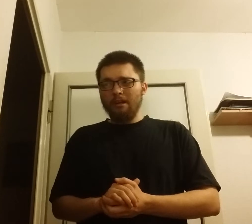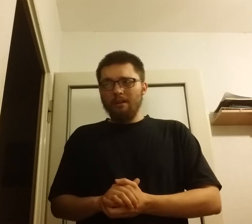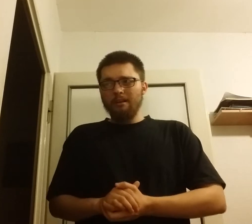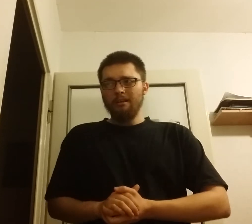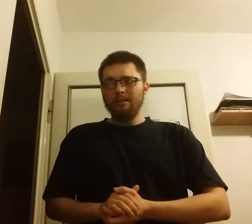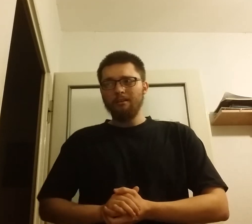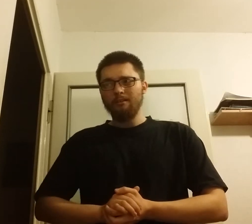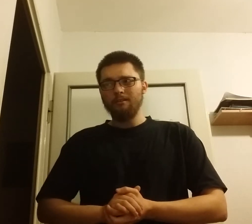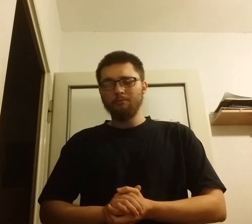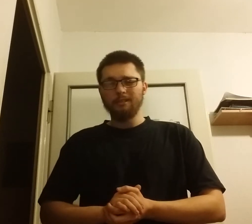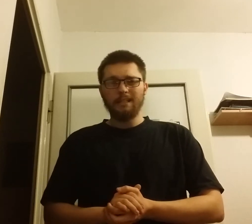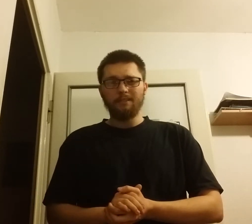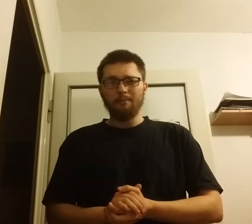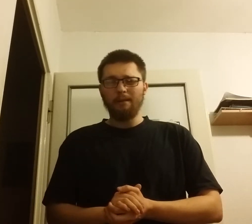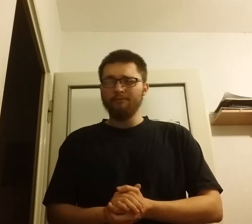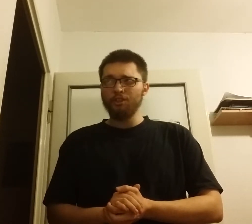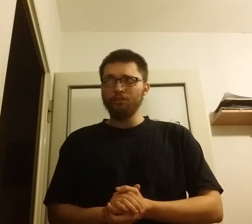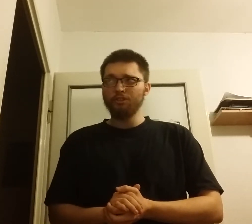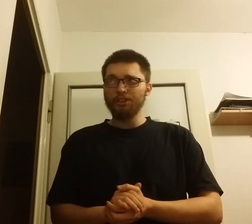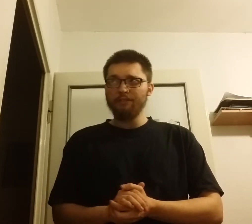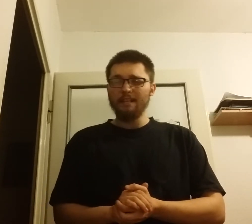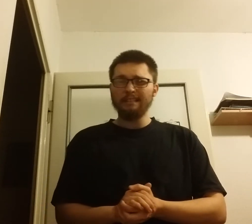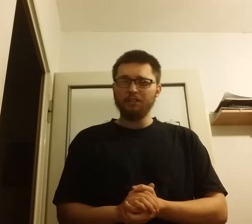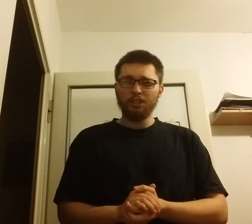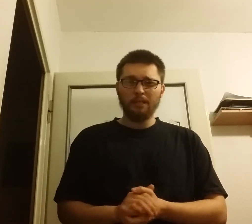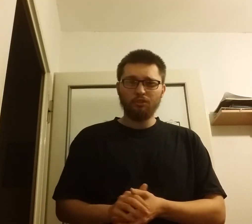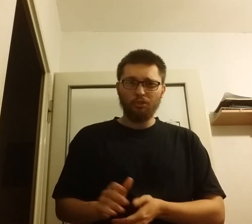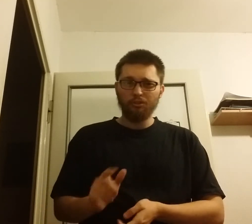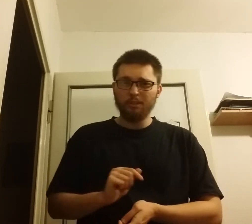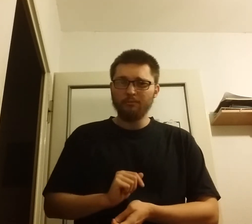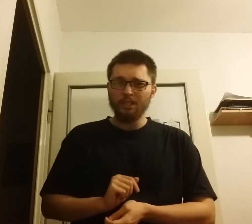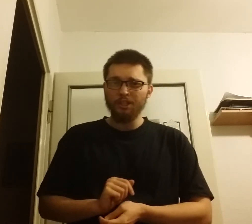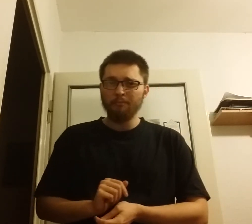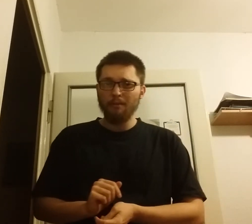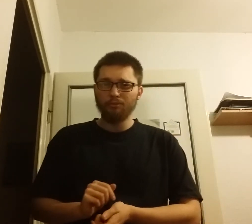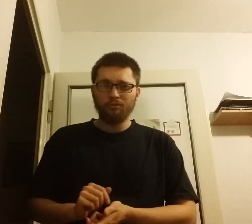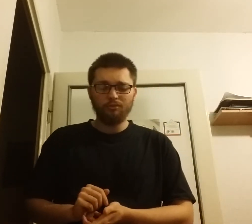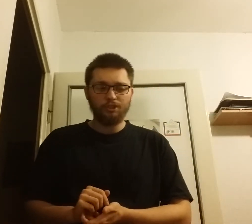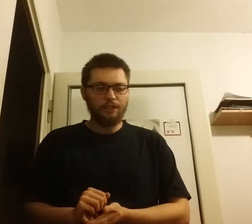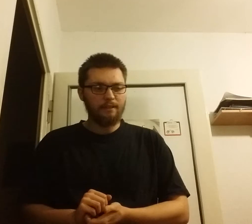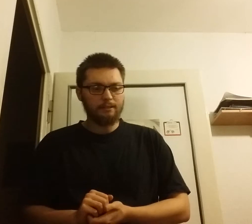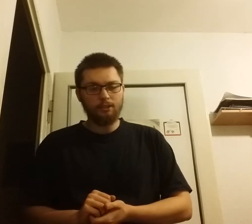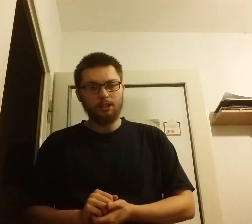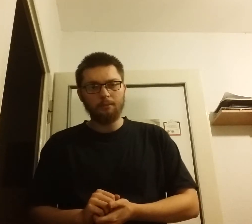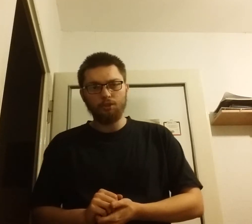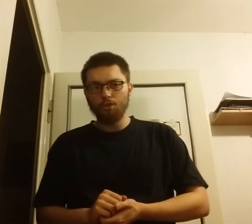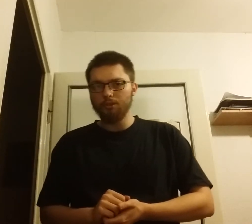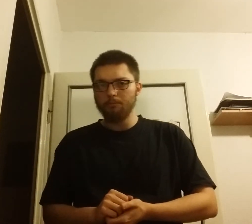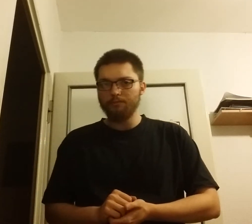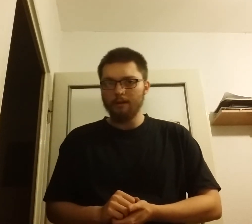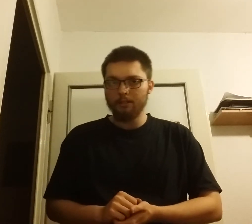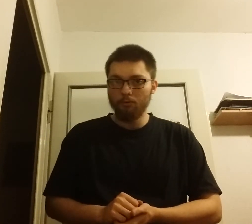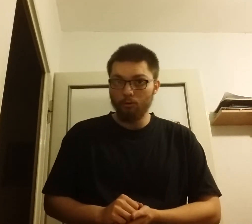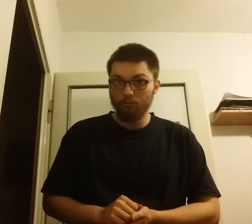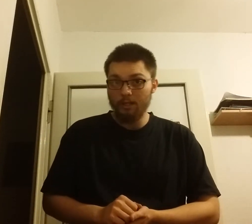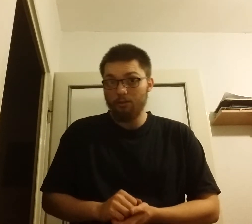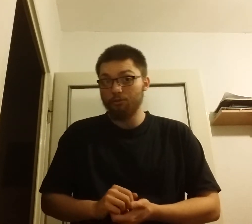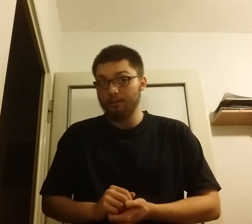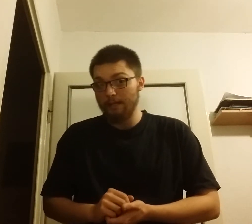ustanawia chyba w 1973 albo 1974 roku jakoś tak